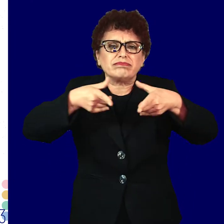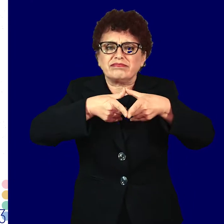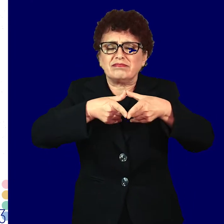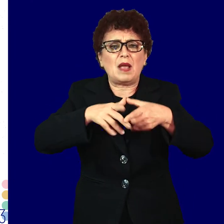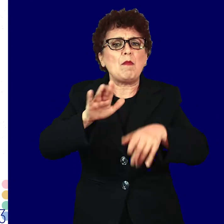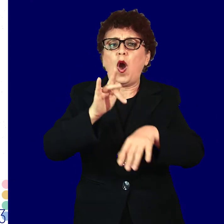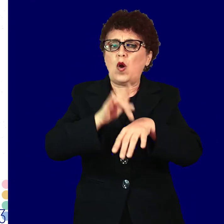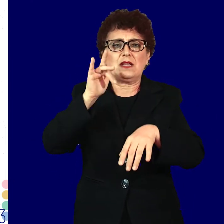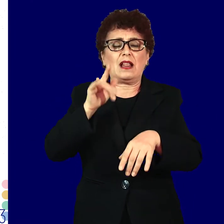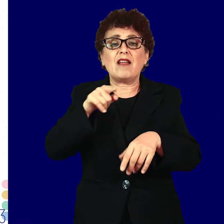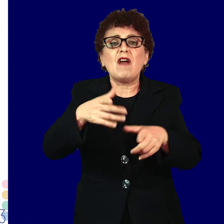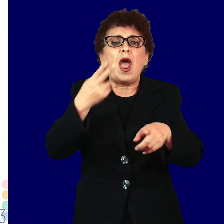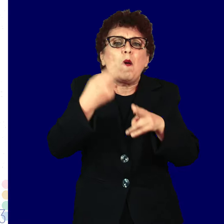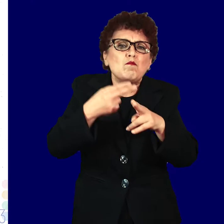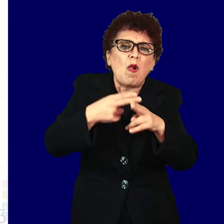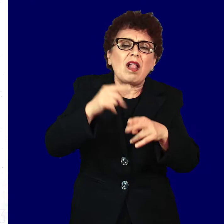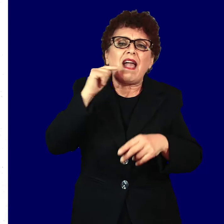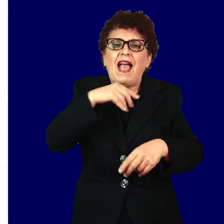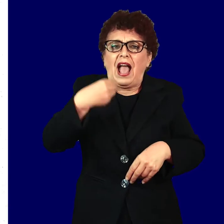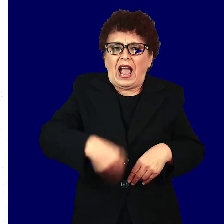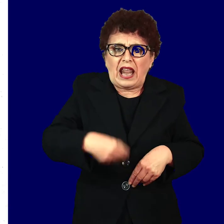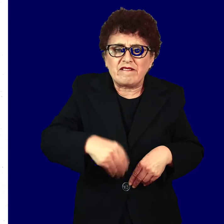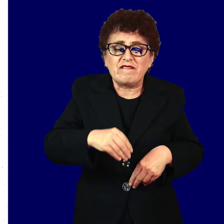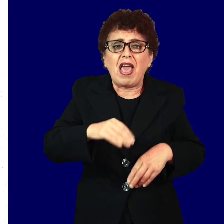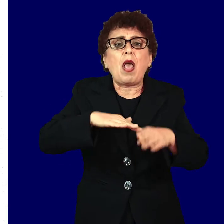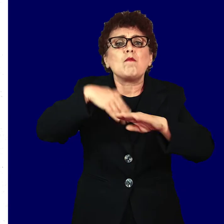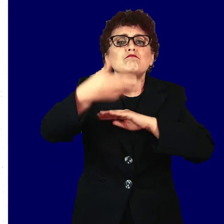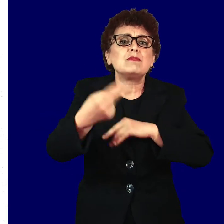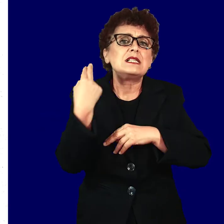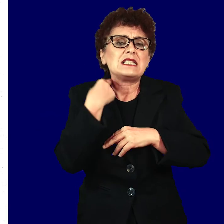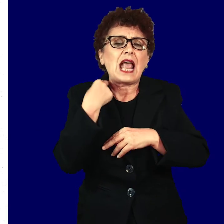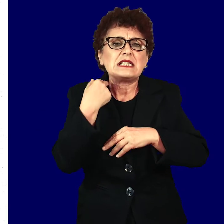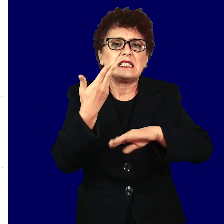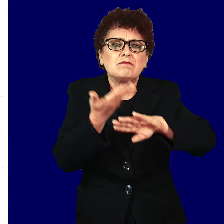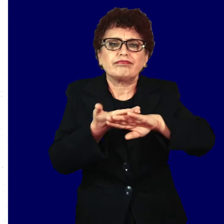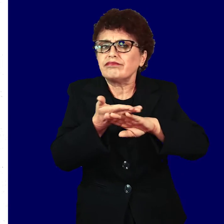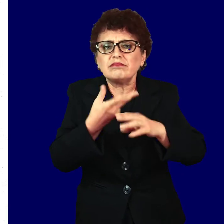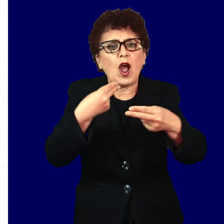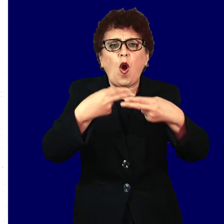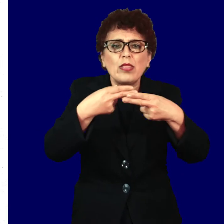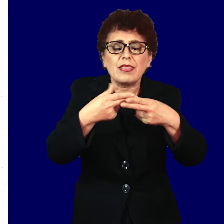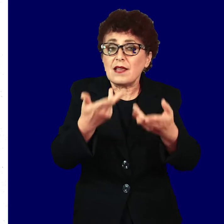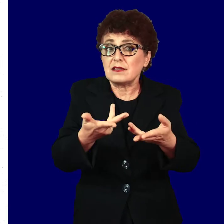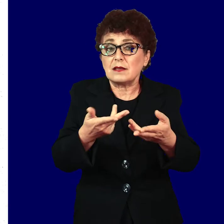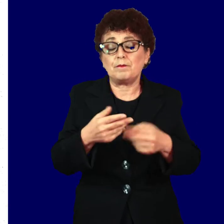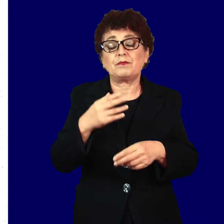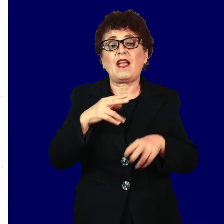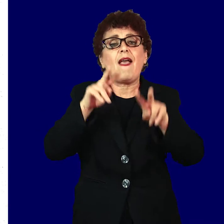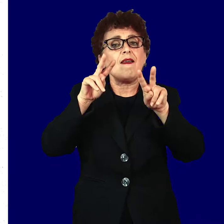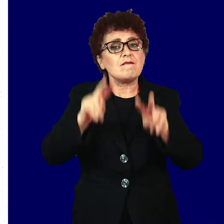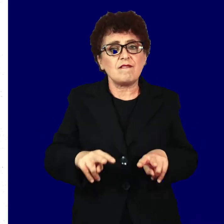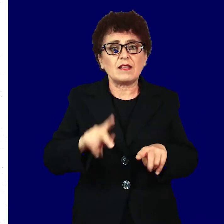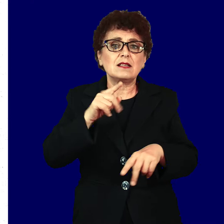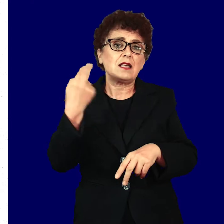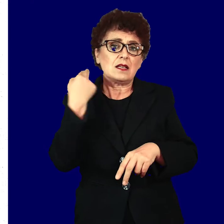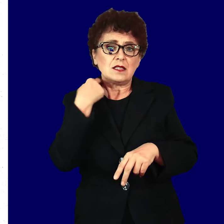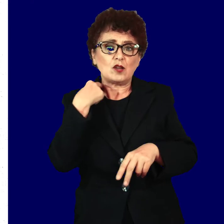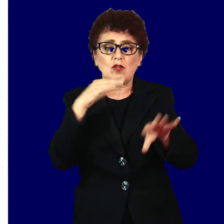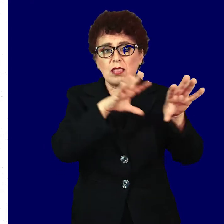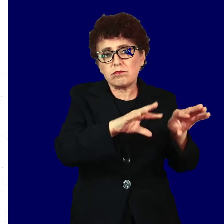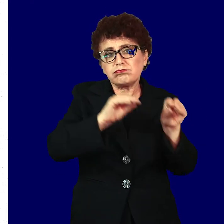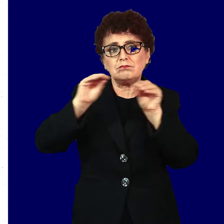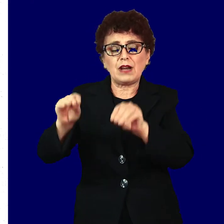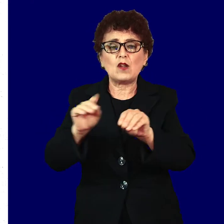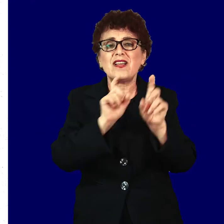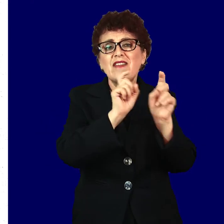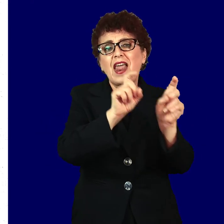регија Болка или крварење по сексуален однос Факти за сексуално преносливи